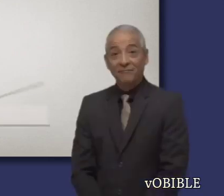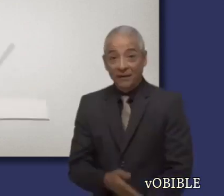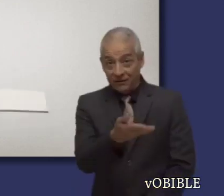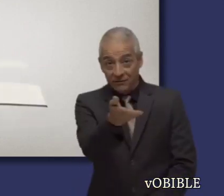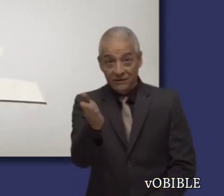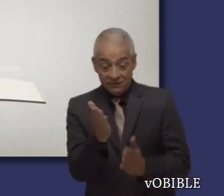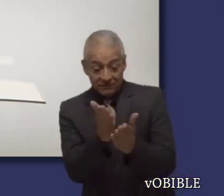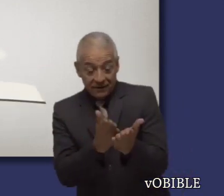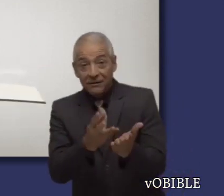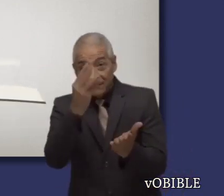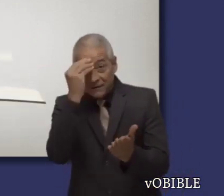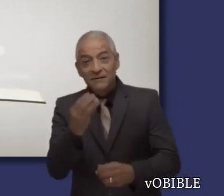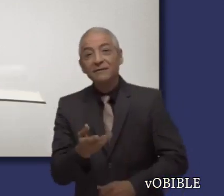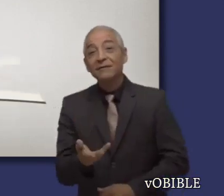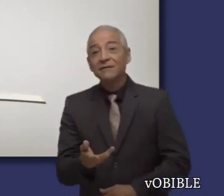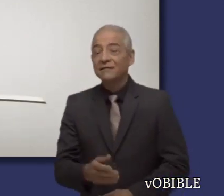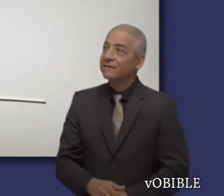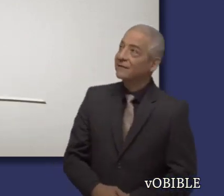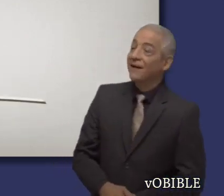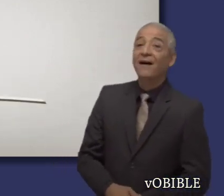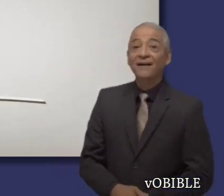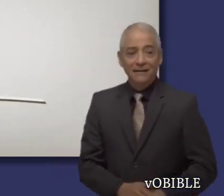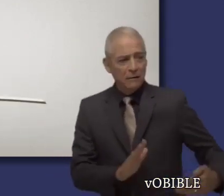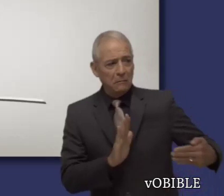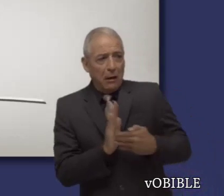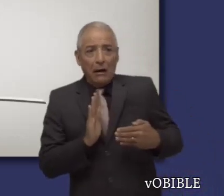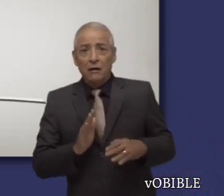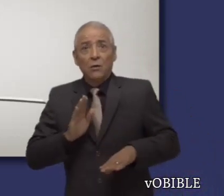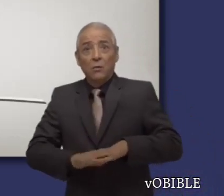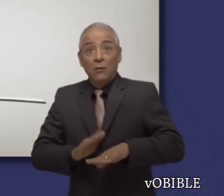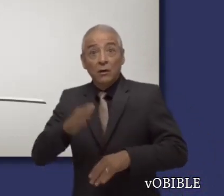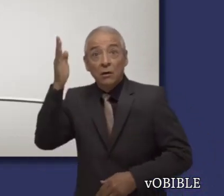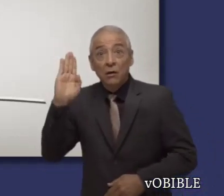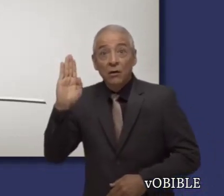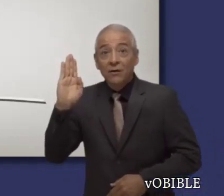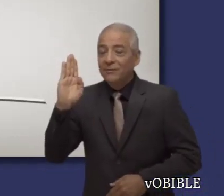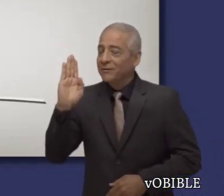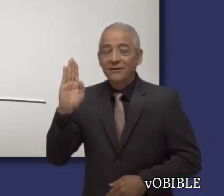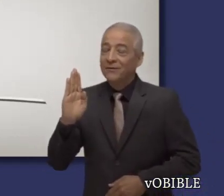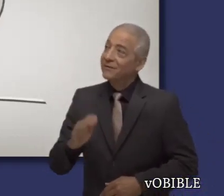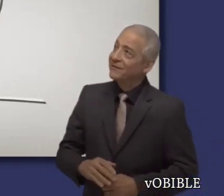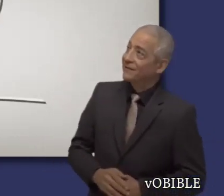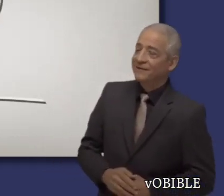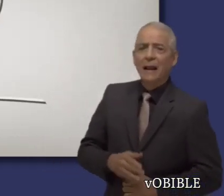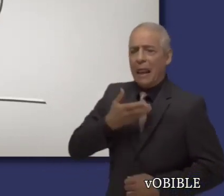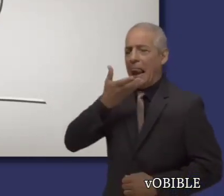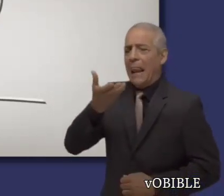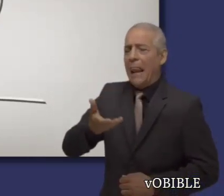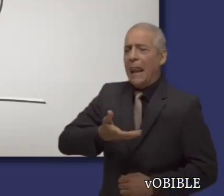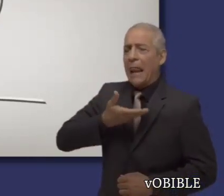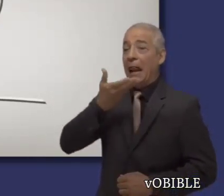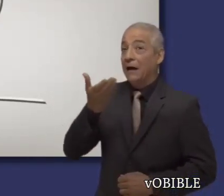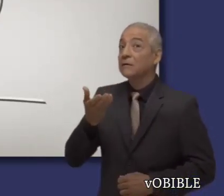Cuando lea la carta de Santiago, fíjese en que nunca debemos culpar a Jehová de nuestras pruebas, en que debemos